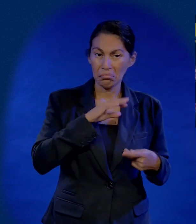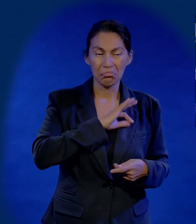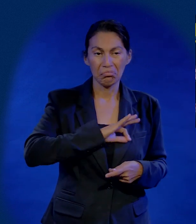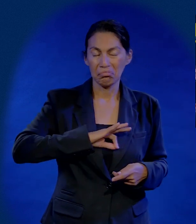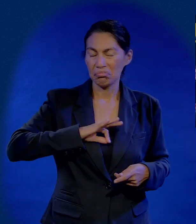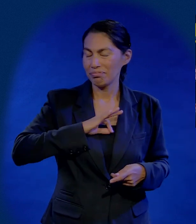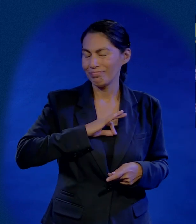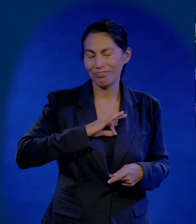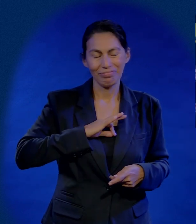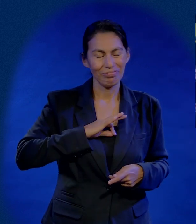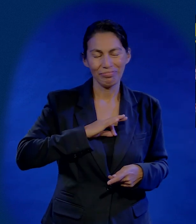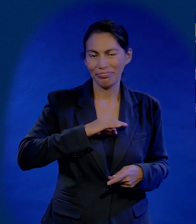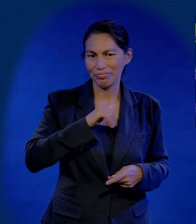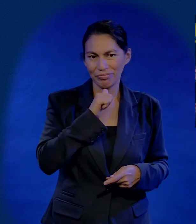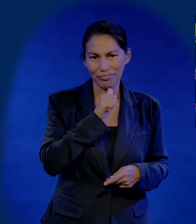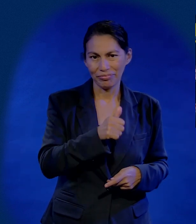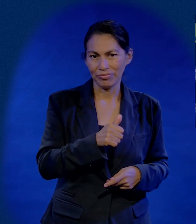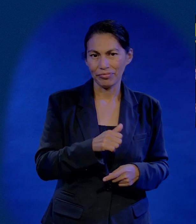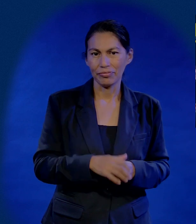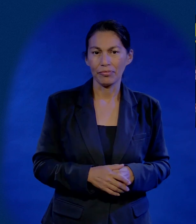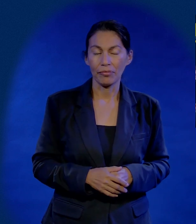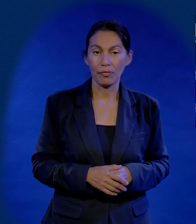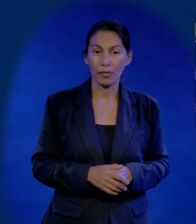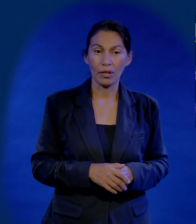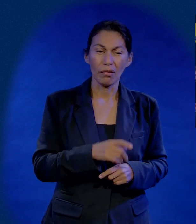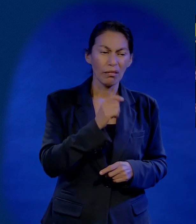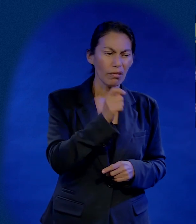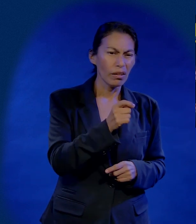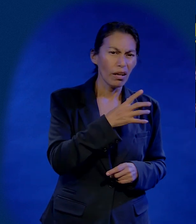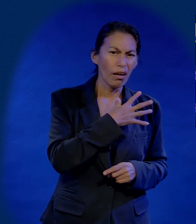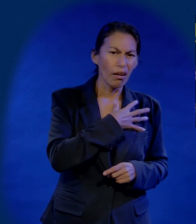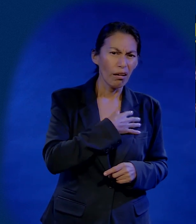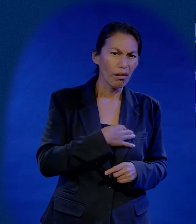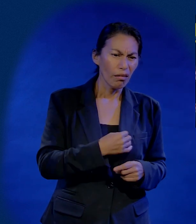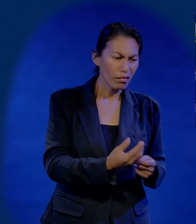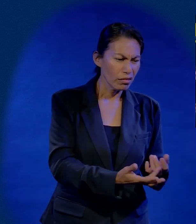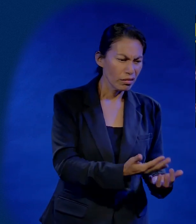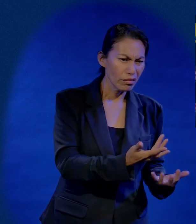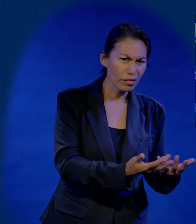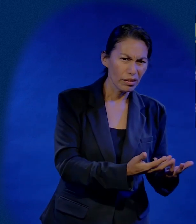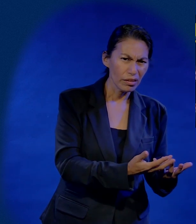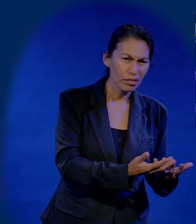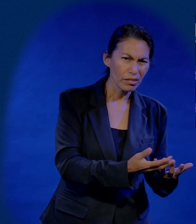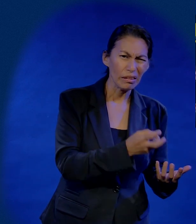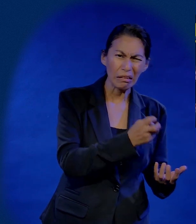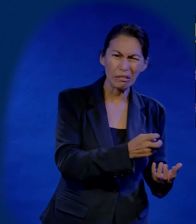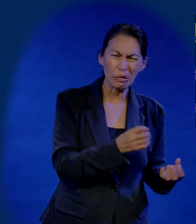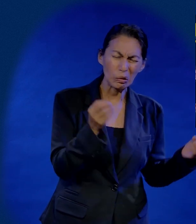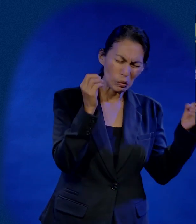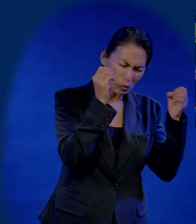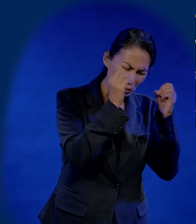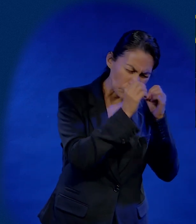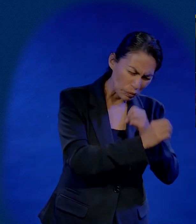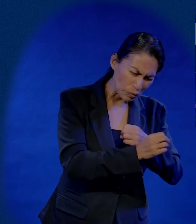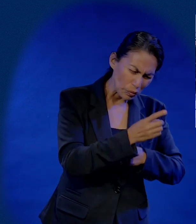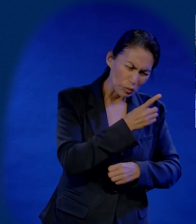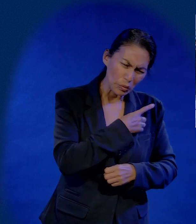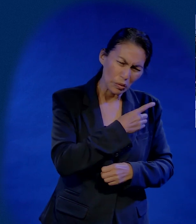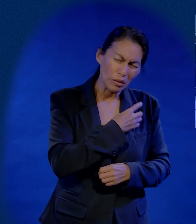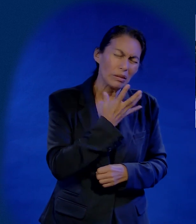personas que no son felices. Cuando Jesús dice son hijos del infierno, es que viven en amargura, en